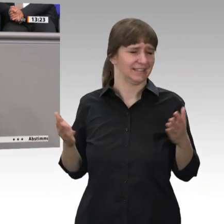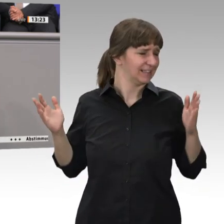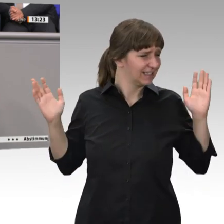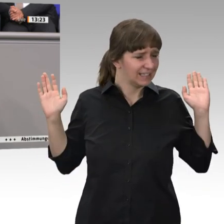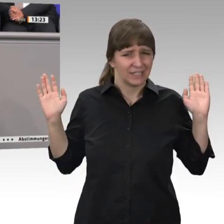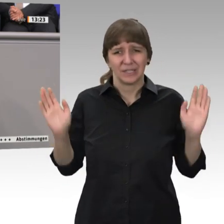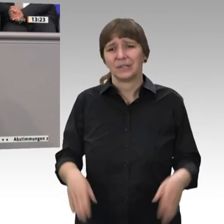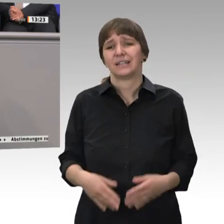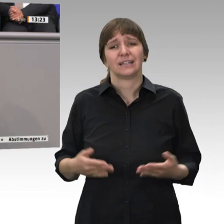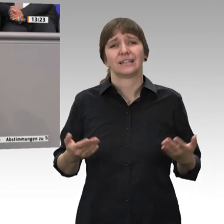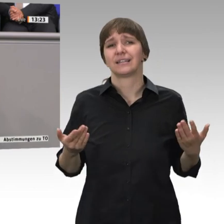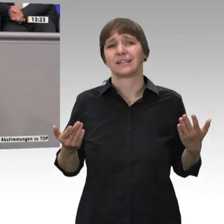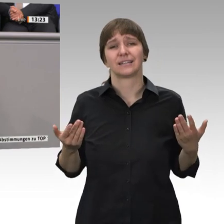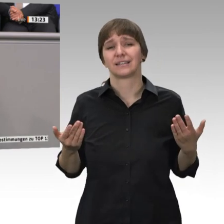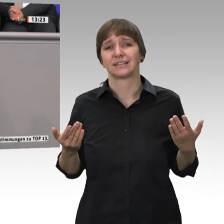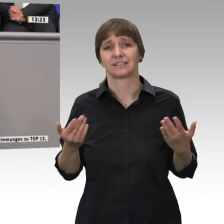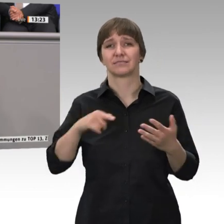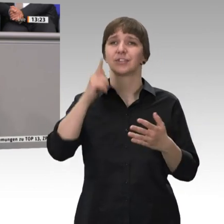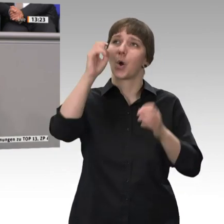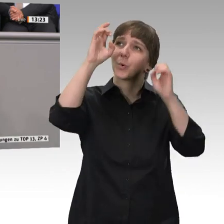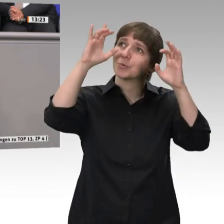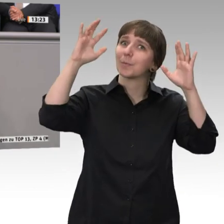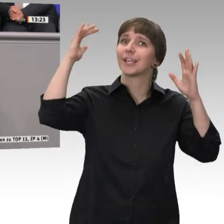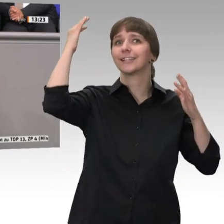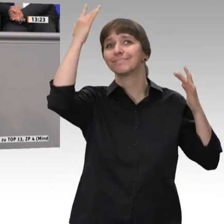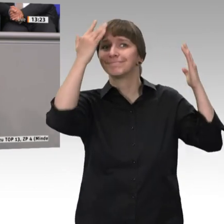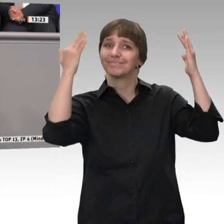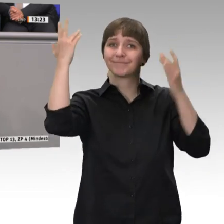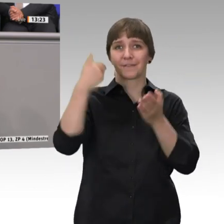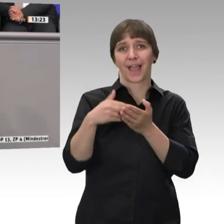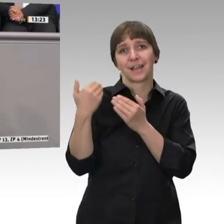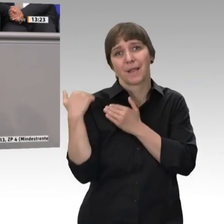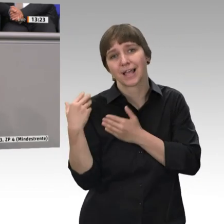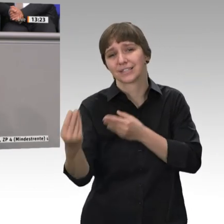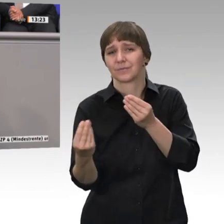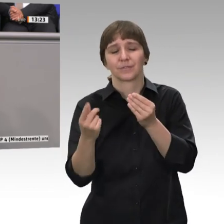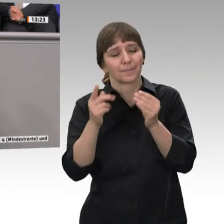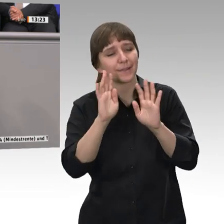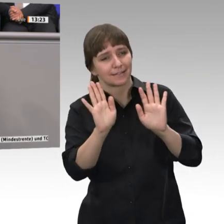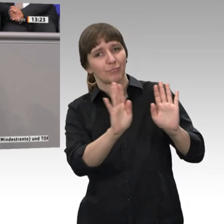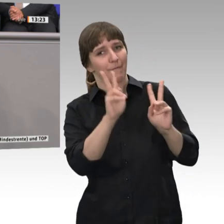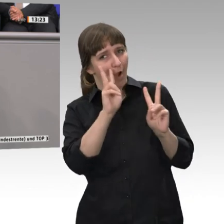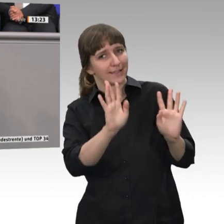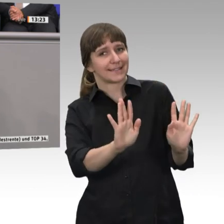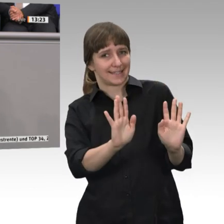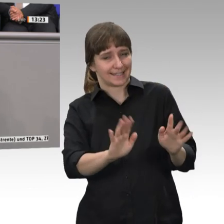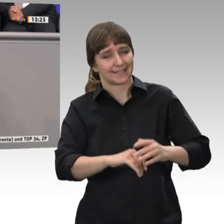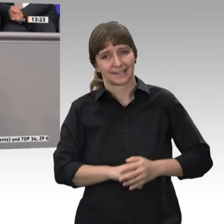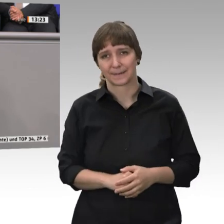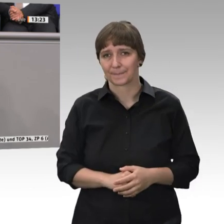Statt Utopien und Statt Weiterbelastungen sollten Sie hier etwas Gemache vorgehen. Wir haben ebenfalls dafür gesorgt in den